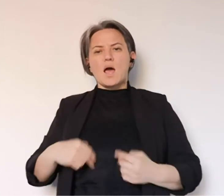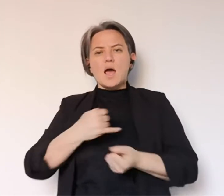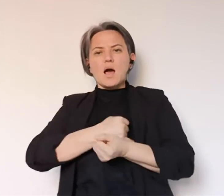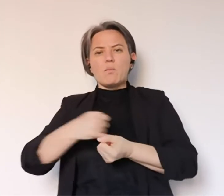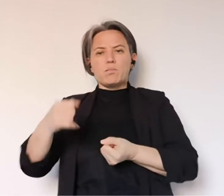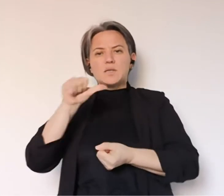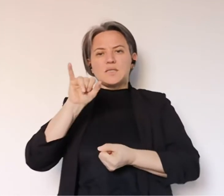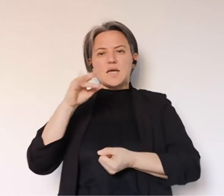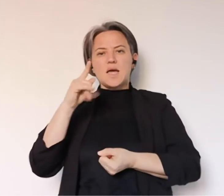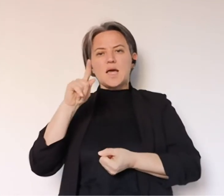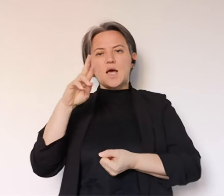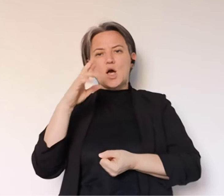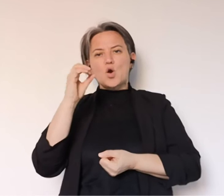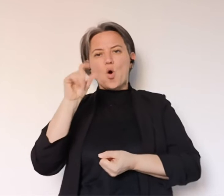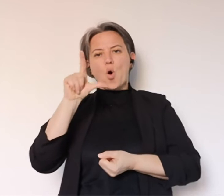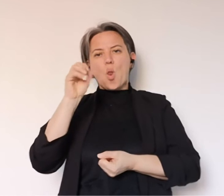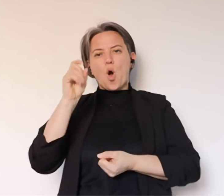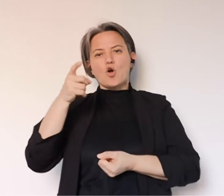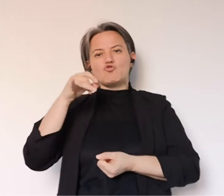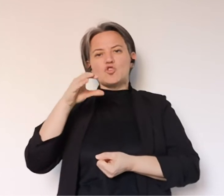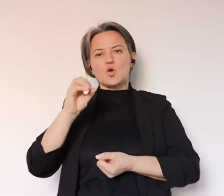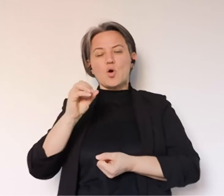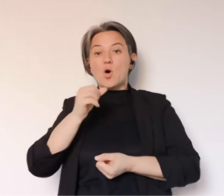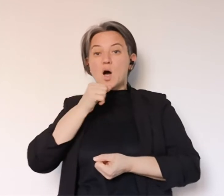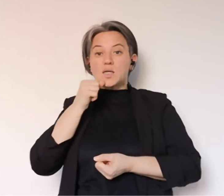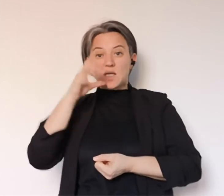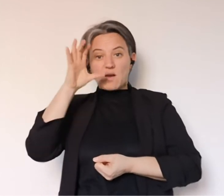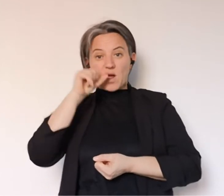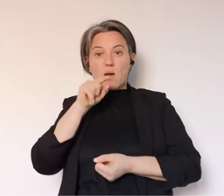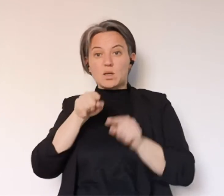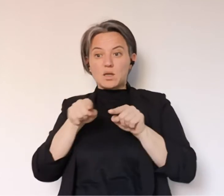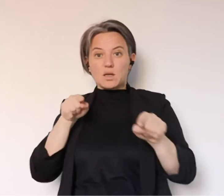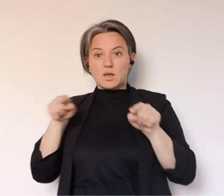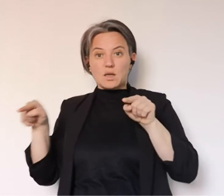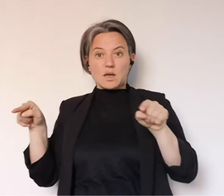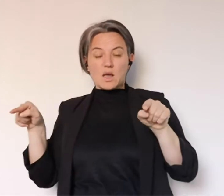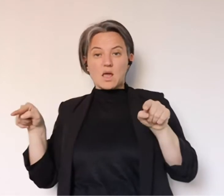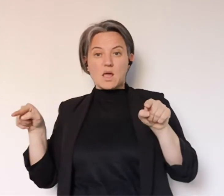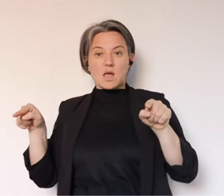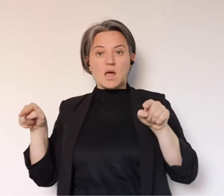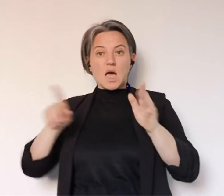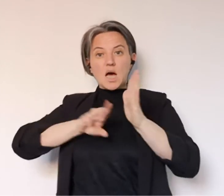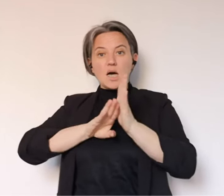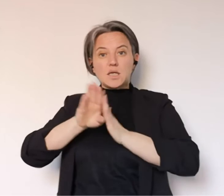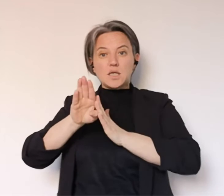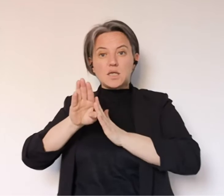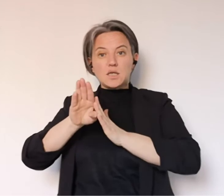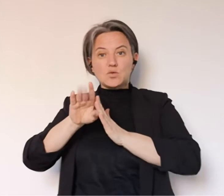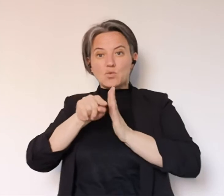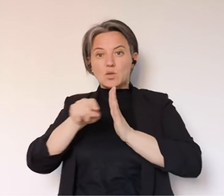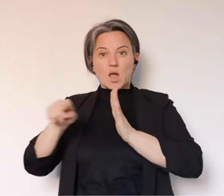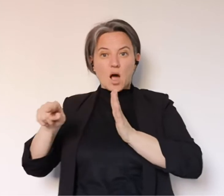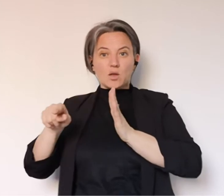sierologico che possono definire una serie di situazioni che anche statisticamente sarebbe importante rilevare al fine di